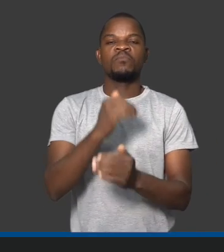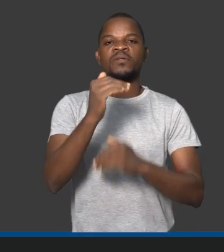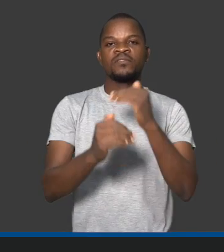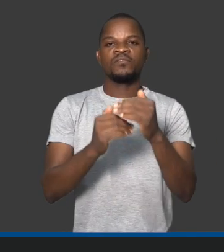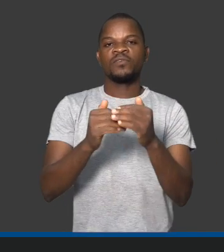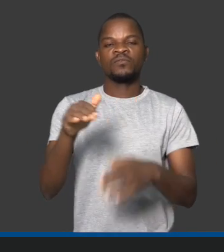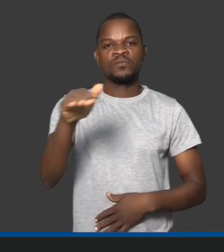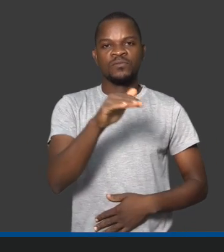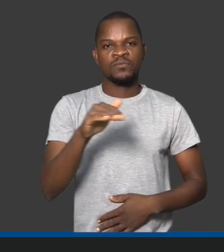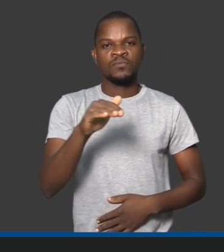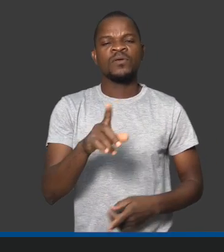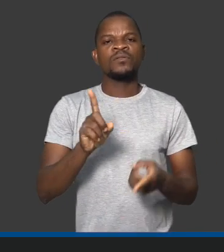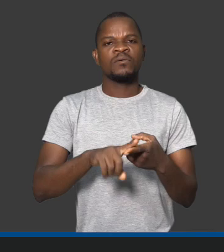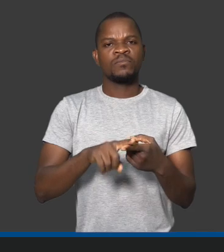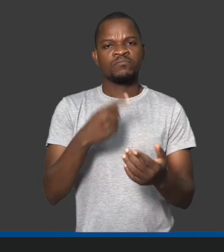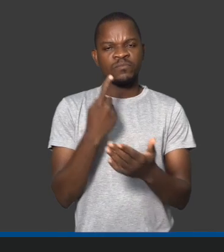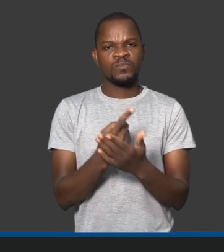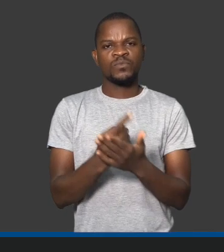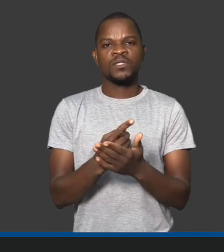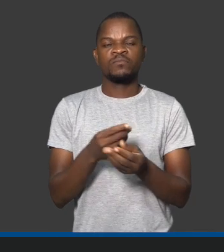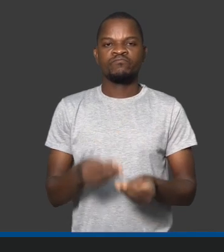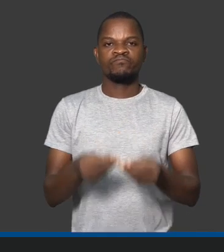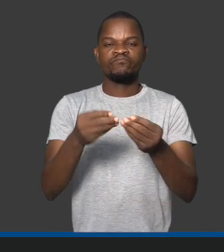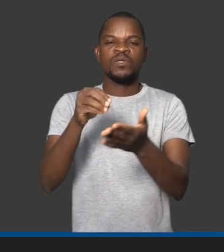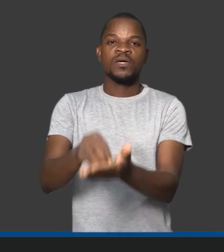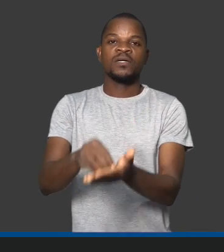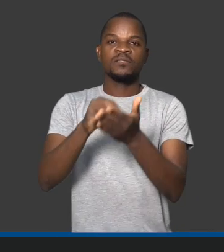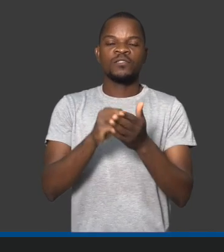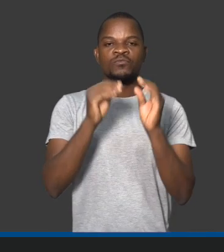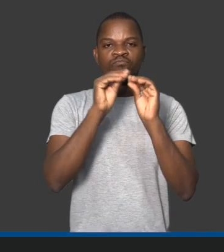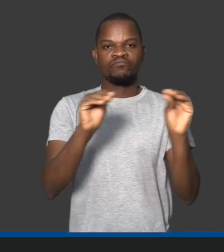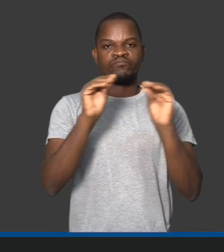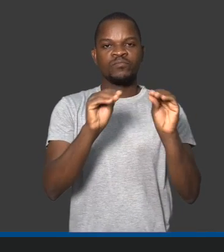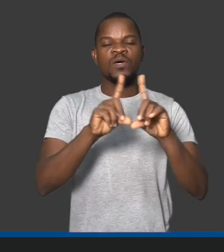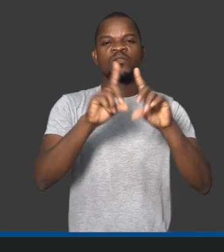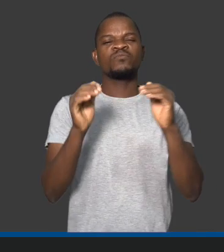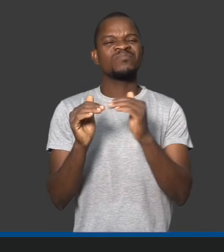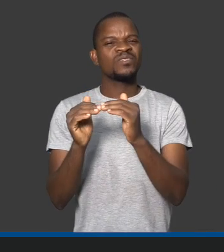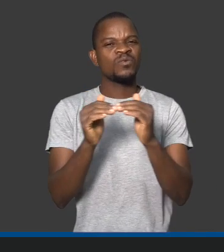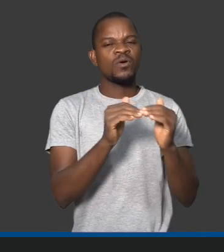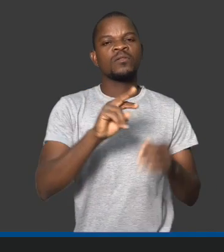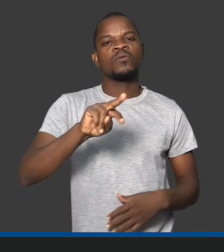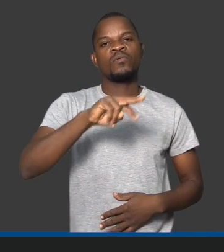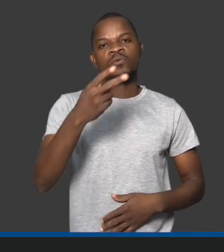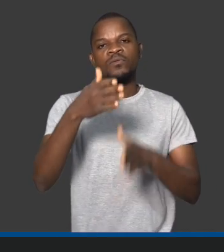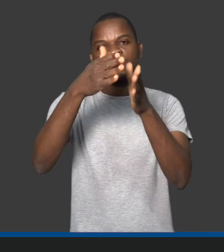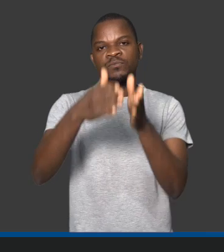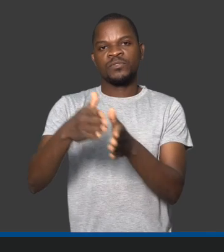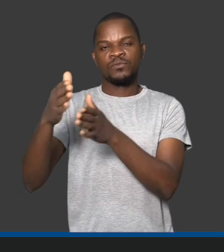parte é, claro, a educação. Para dar acesso a escolas em todo o mesmo jeito que